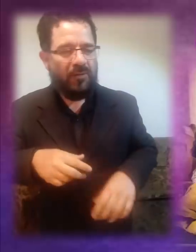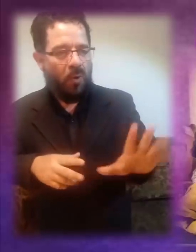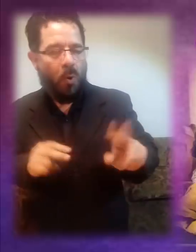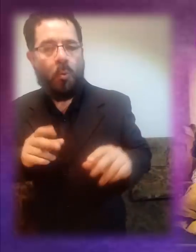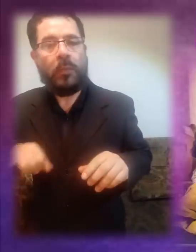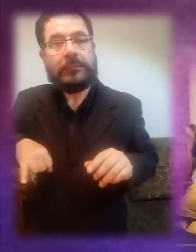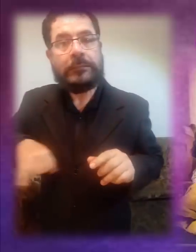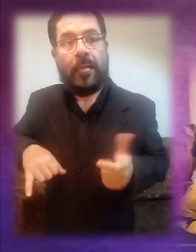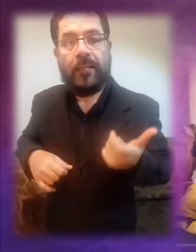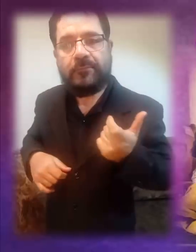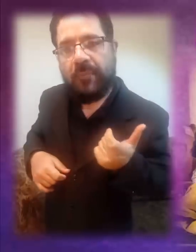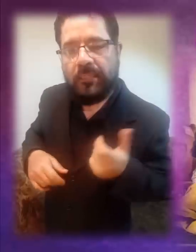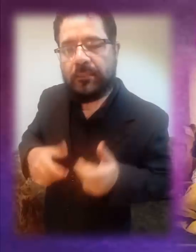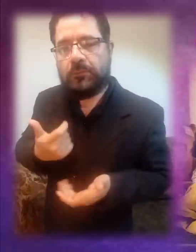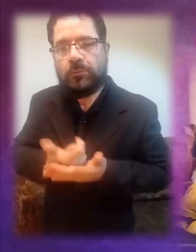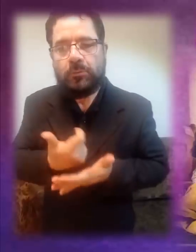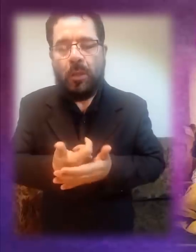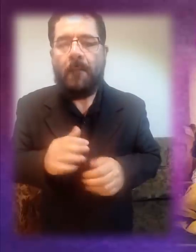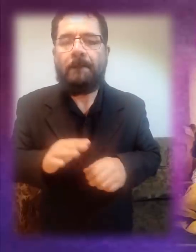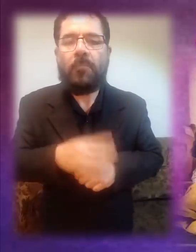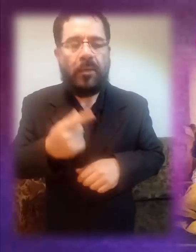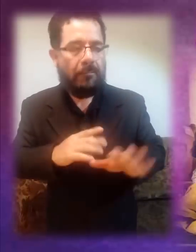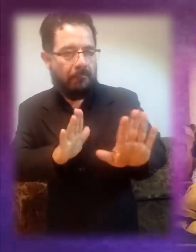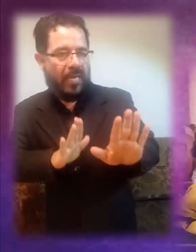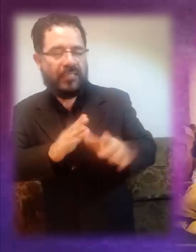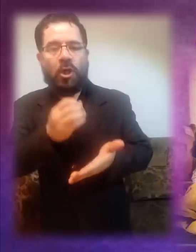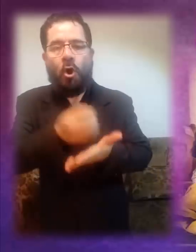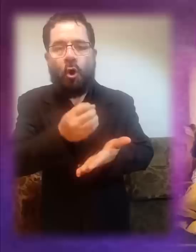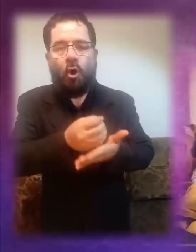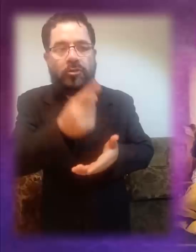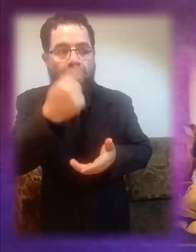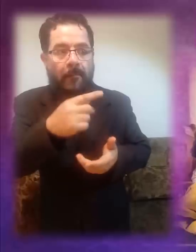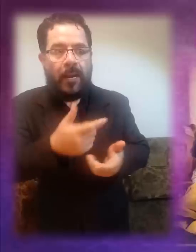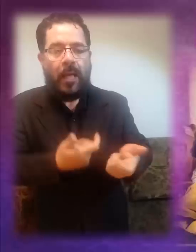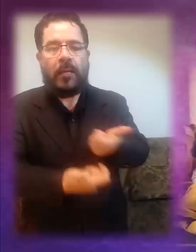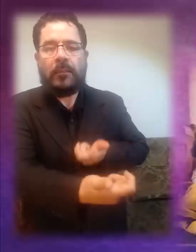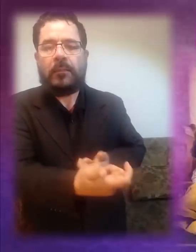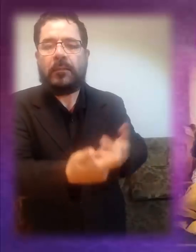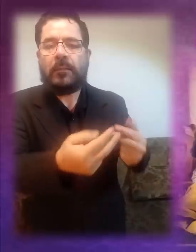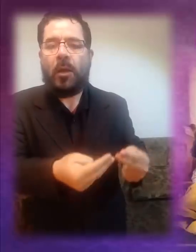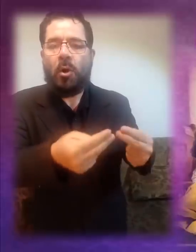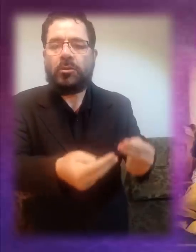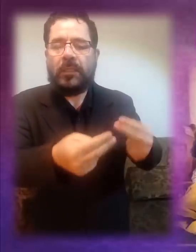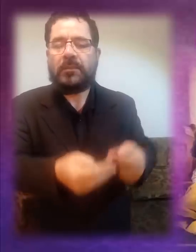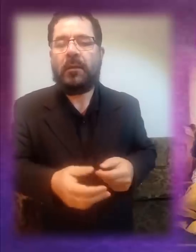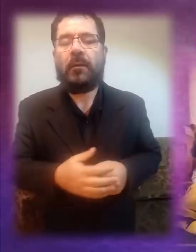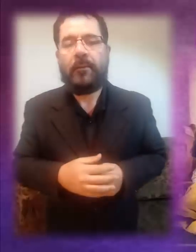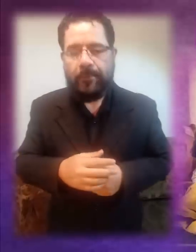cuando se le ve con signo de pesos, cuando se convierte en un objeto más de negociación.